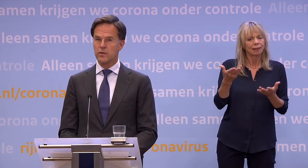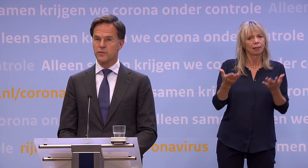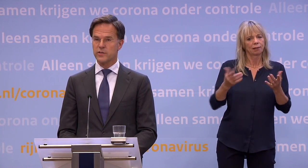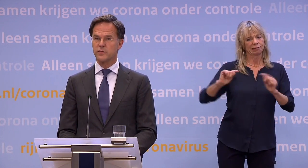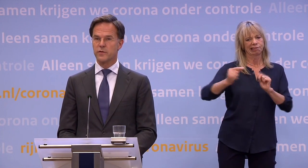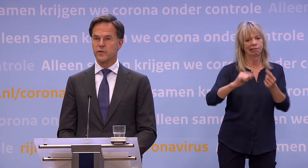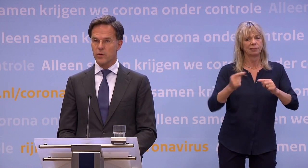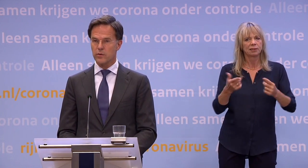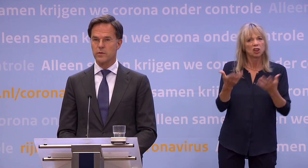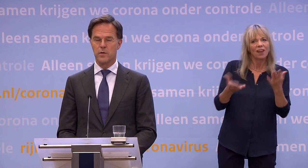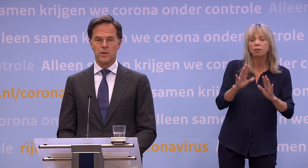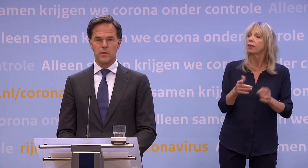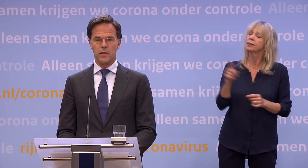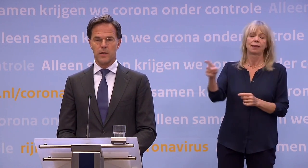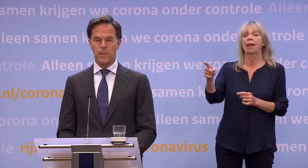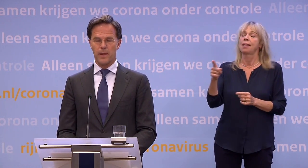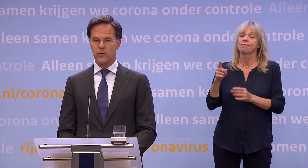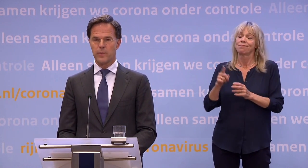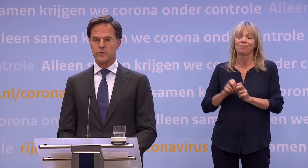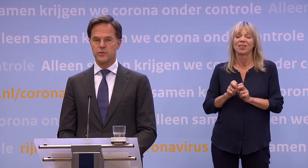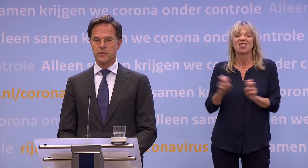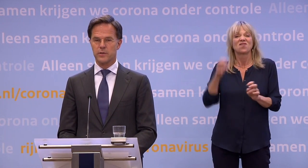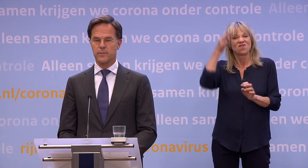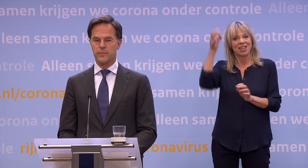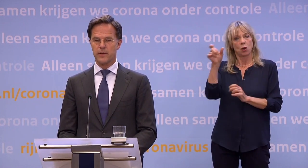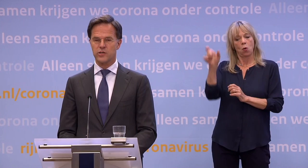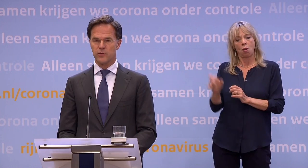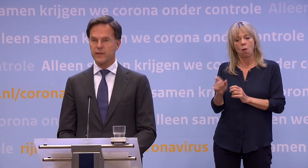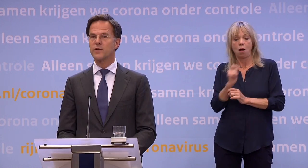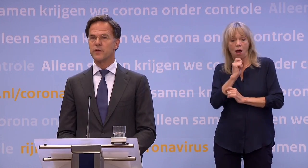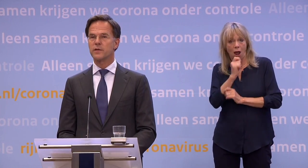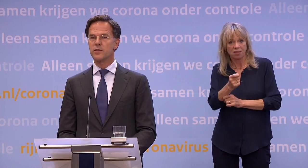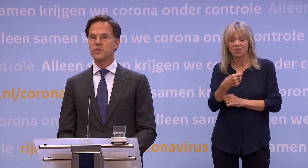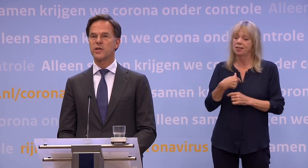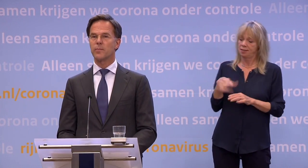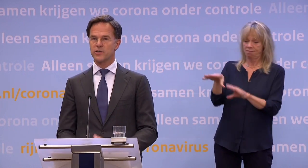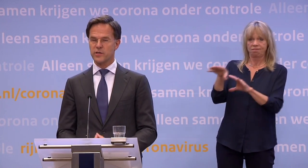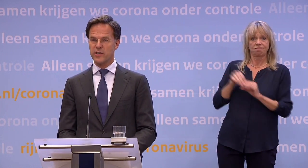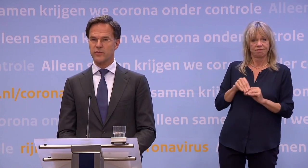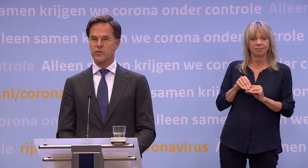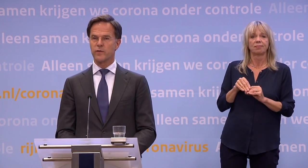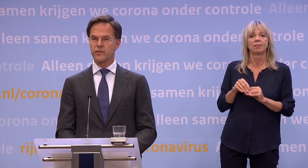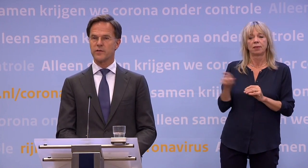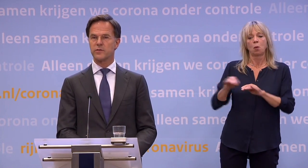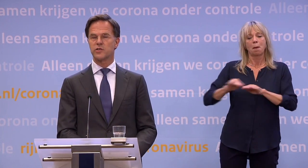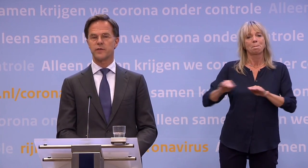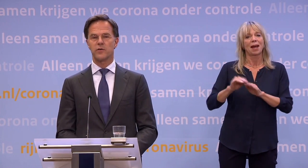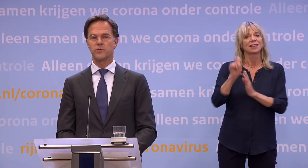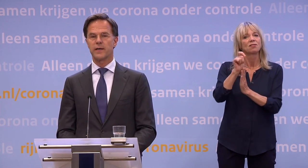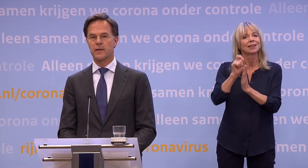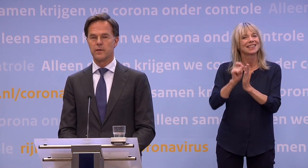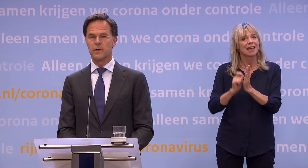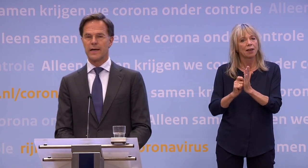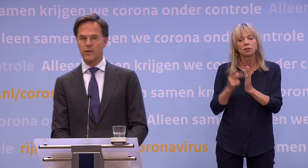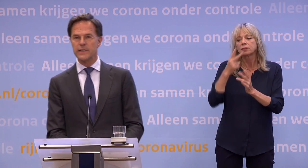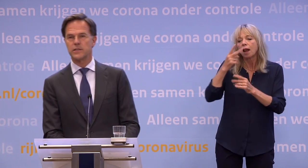een strak advies van de virologen. En nogmaals, ik zou het verkeerd vinden... ...als die zegt op basis van de cijfers en hoe wij verwachten dat die zich verder